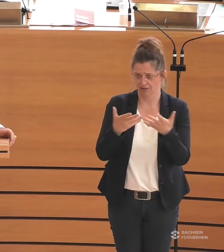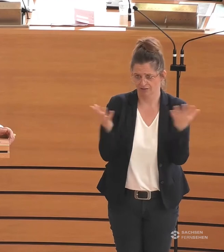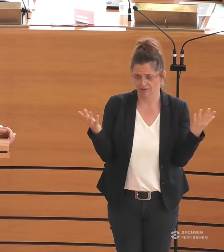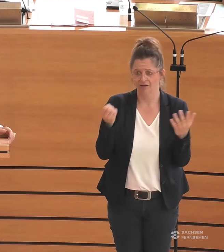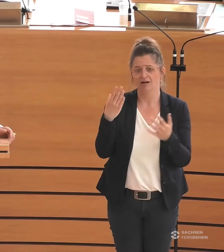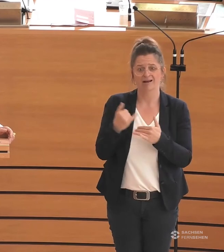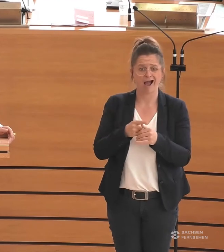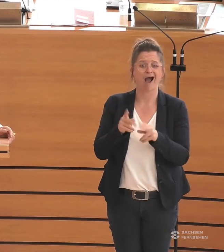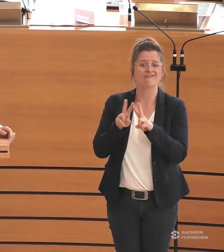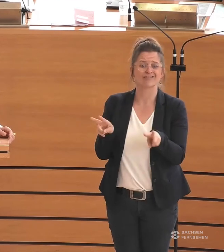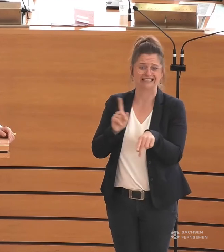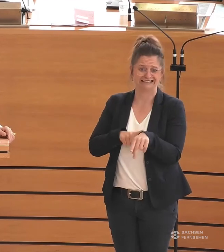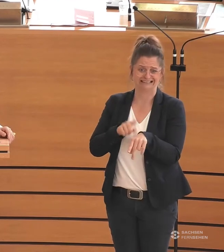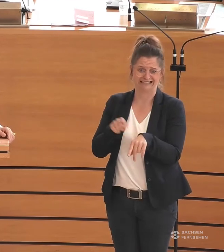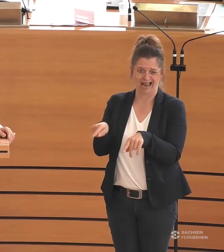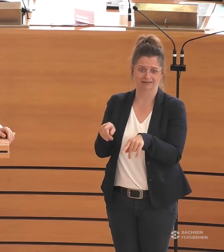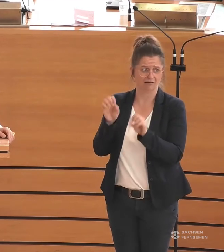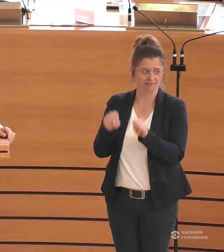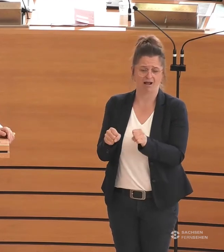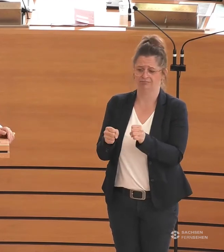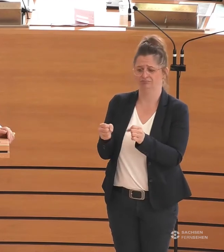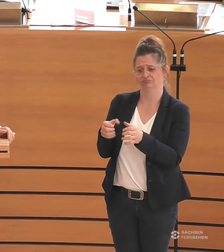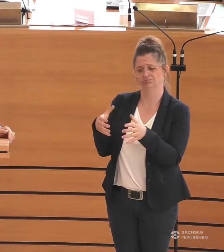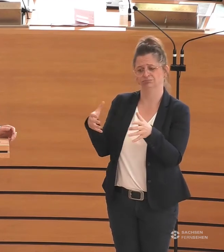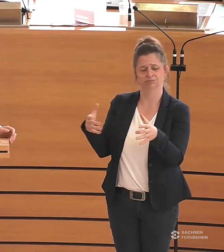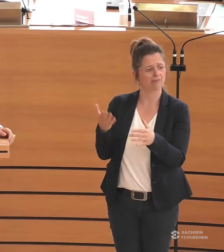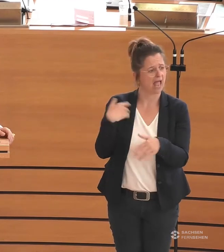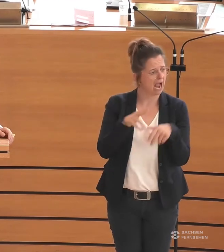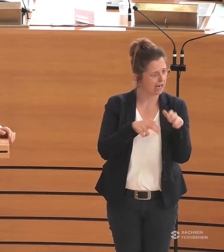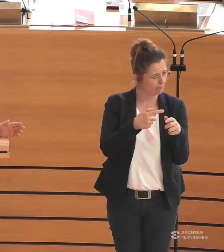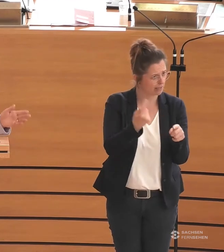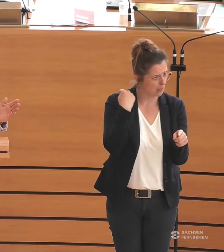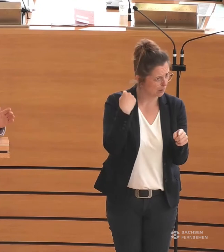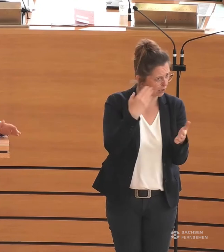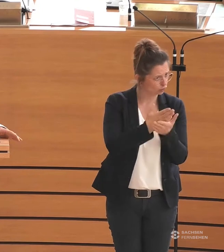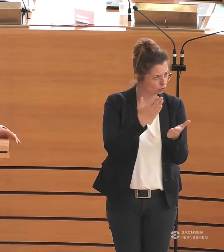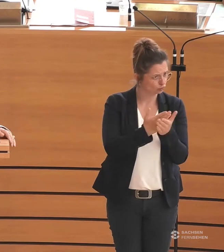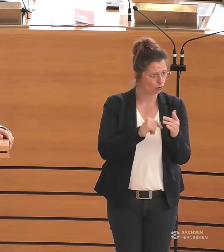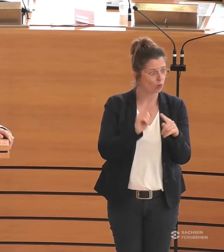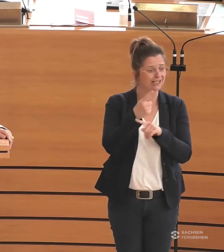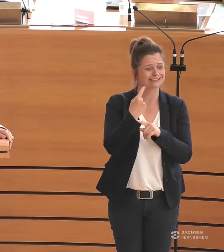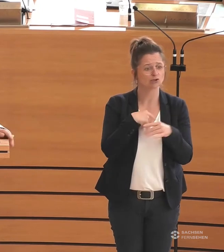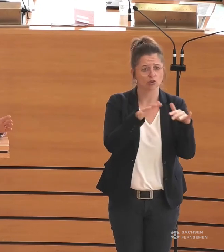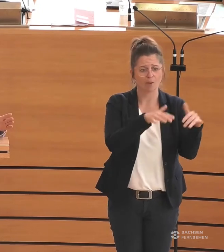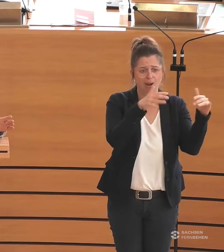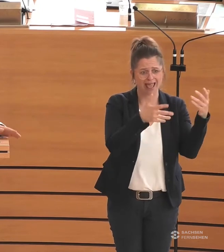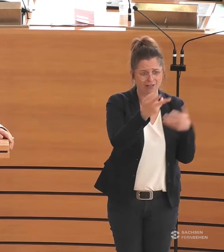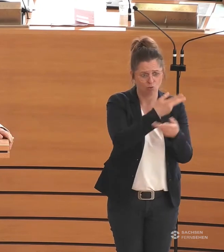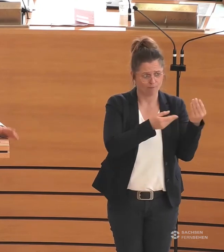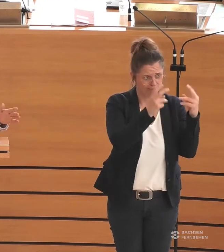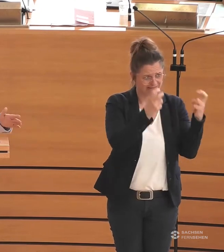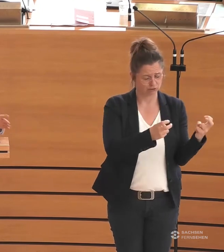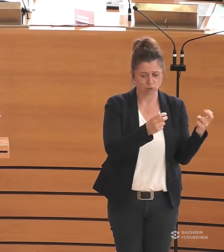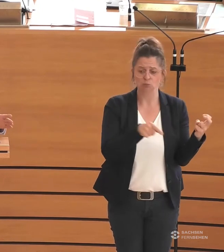Friedenszeiten wachsen und gedeihen. Wie sagten Sie, Herr Gebhardt, zur letzten Sonderplenungssitzung so richtig?